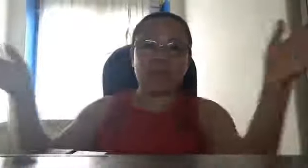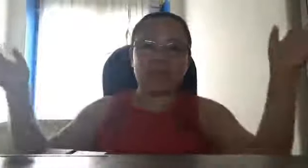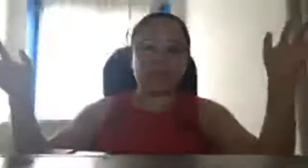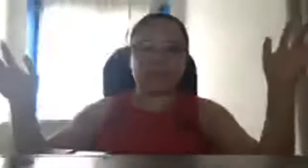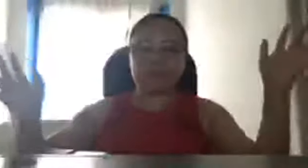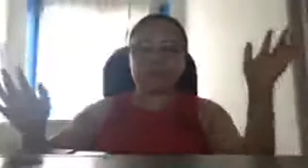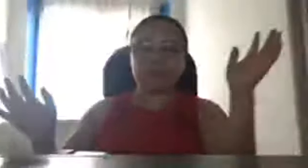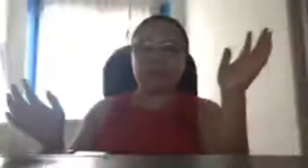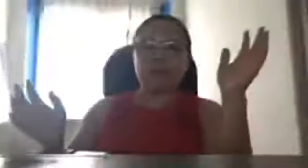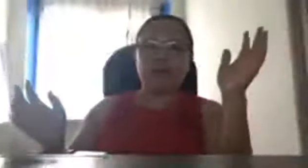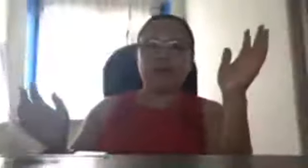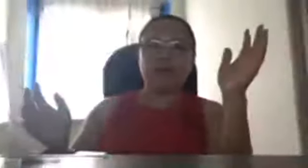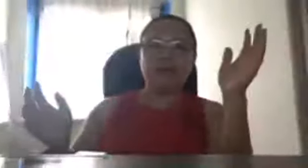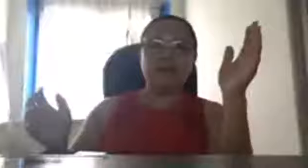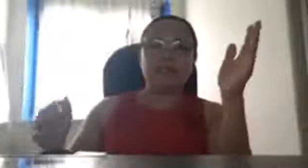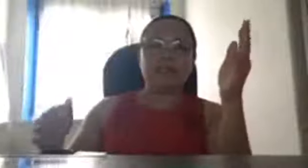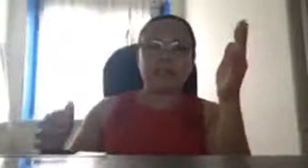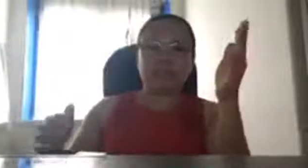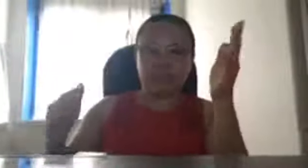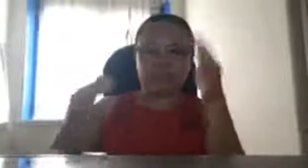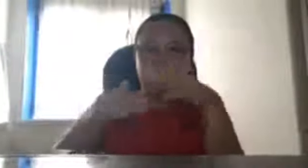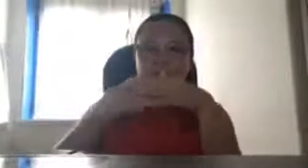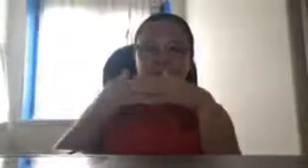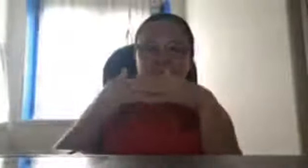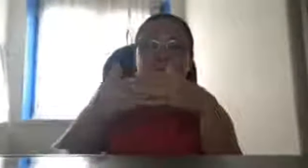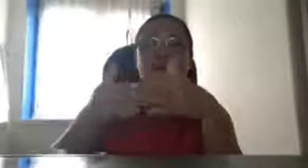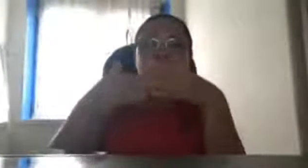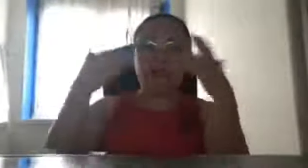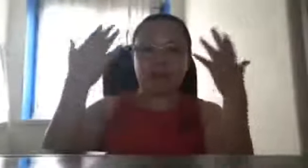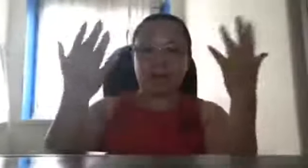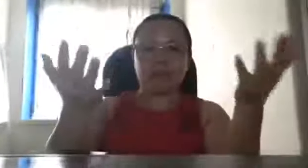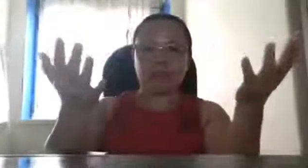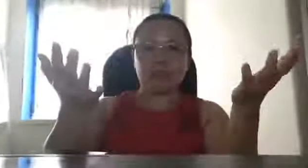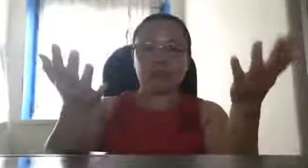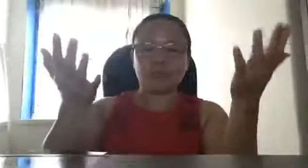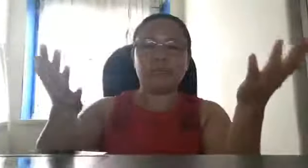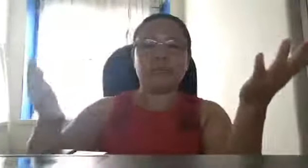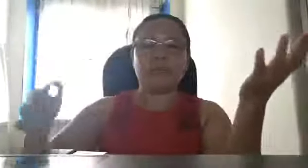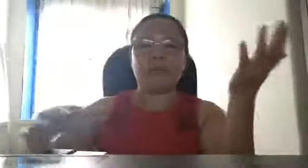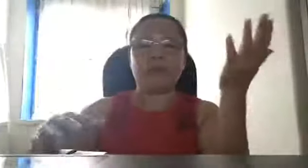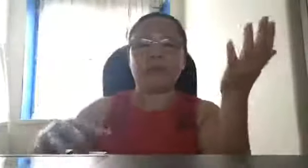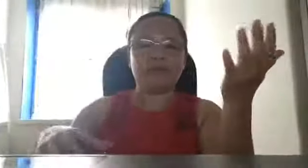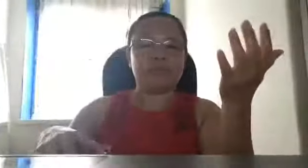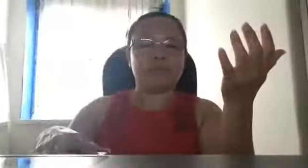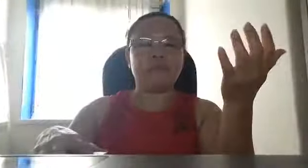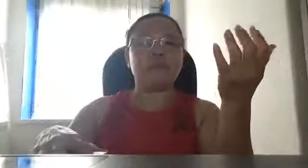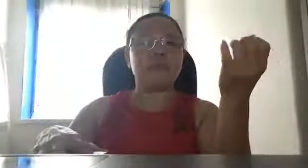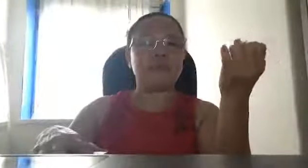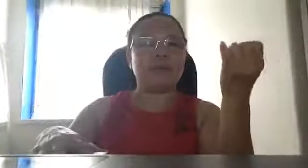yan dahil ginagamit lang nila ang pera para sustusan nilang mga NP sa kabundukan